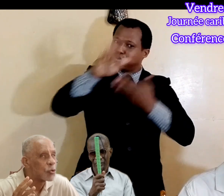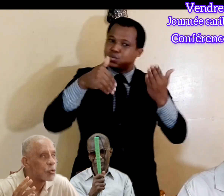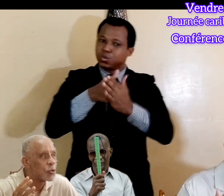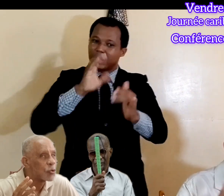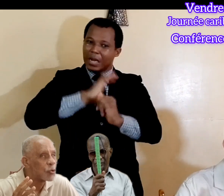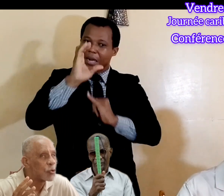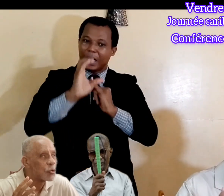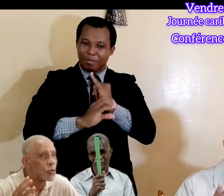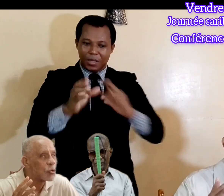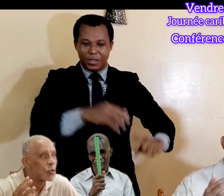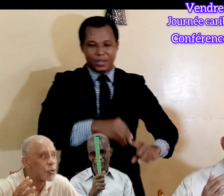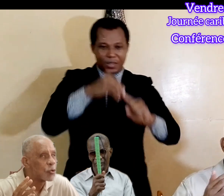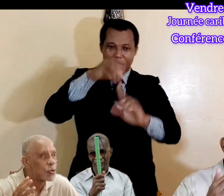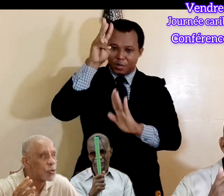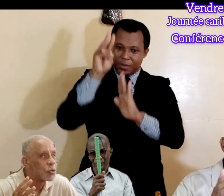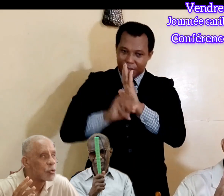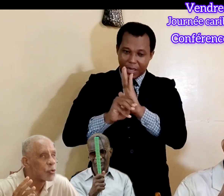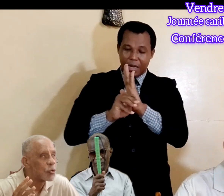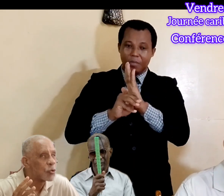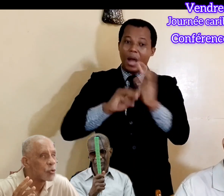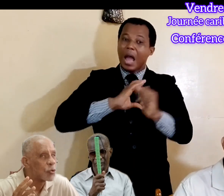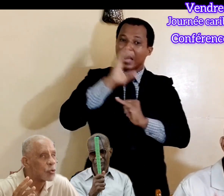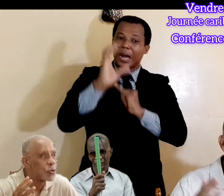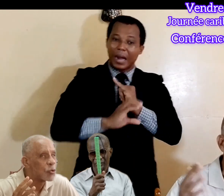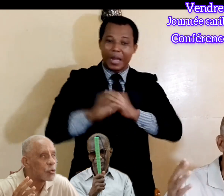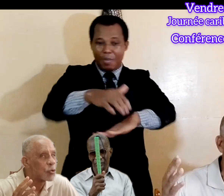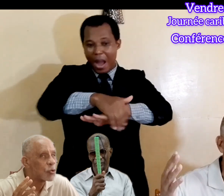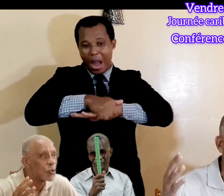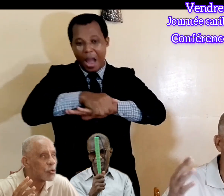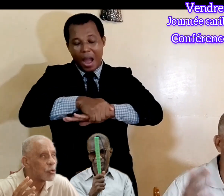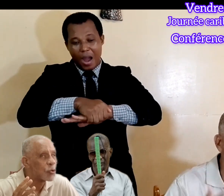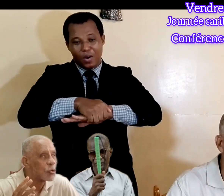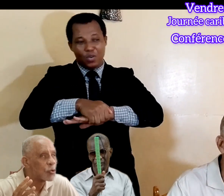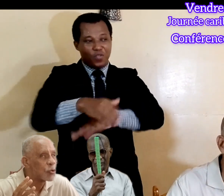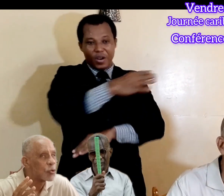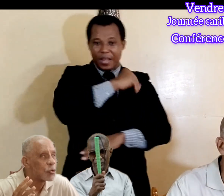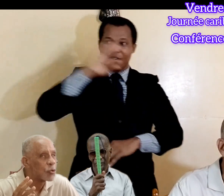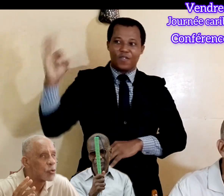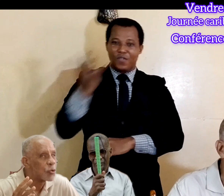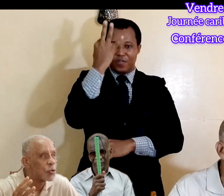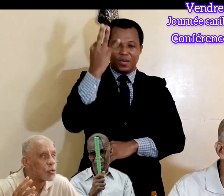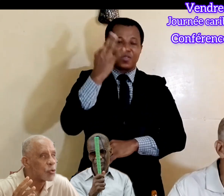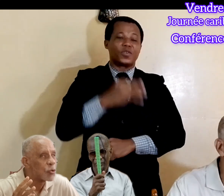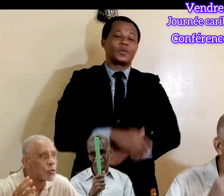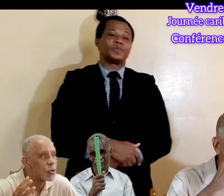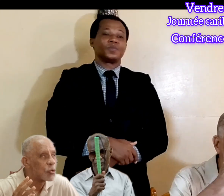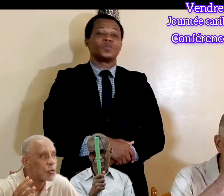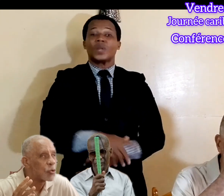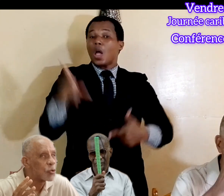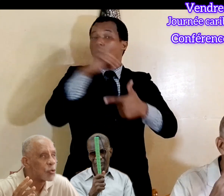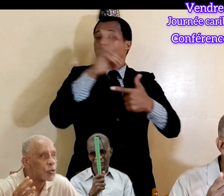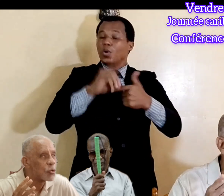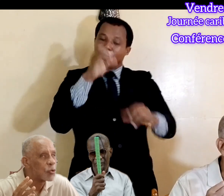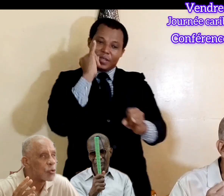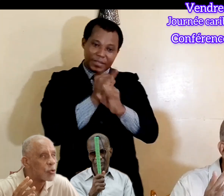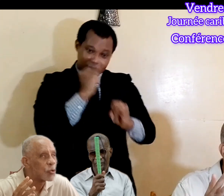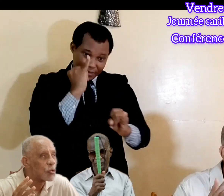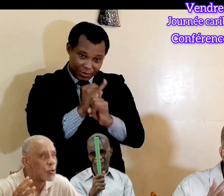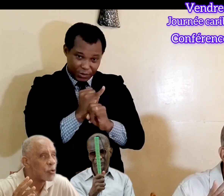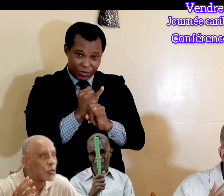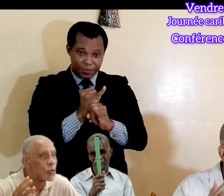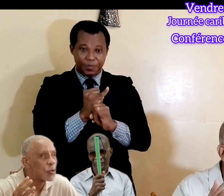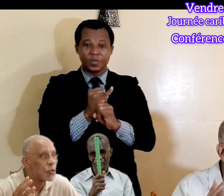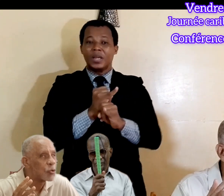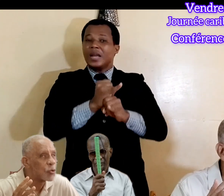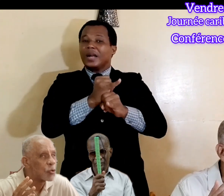caractères, en particulier K&N anglophones et K&N phonophones. Donc, ils une situation très